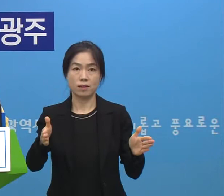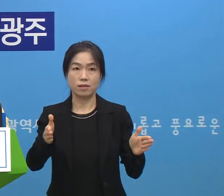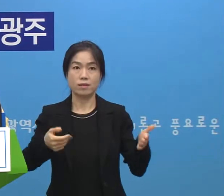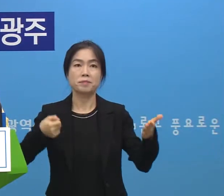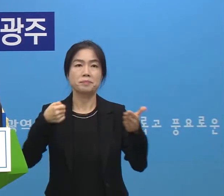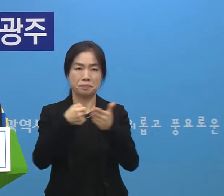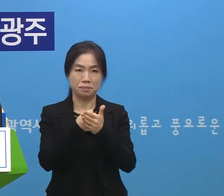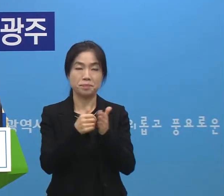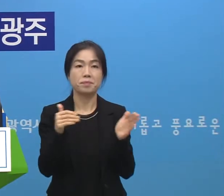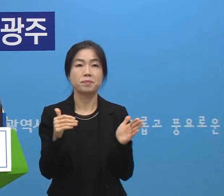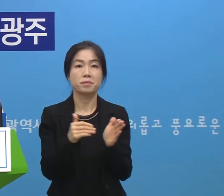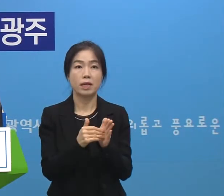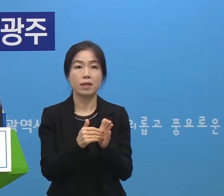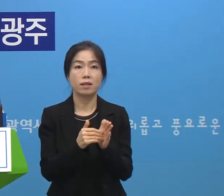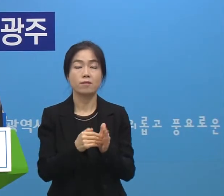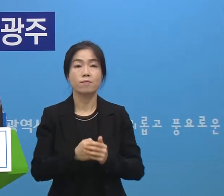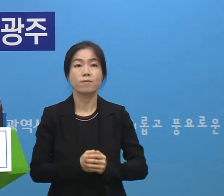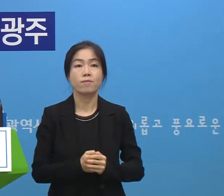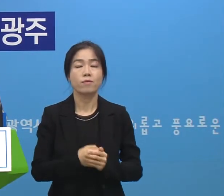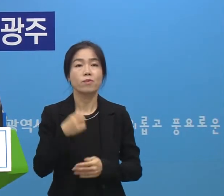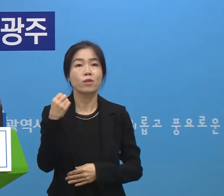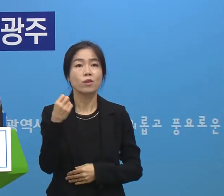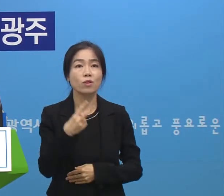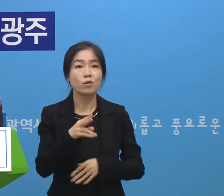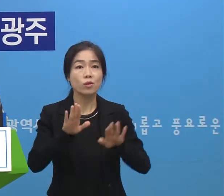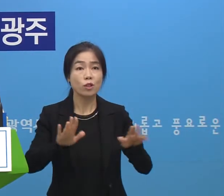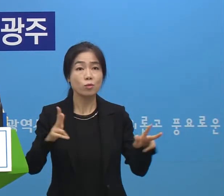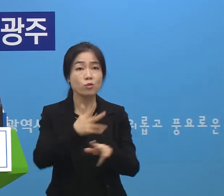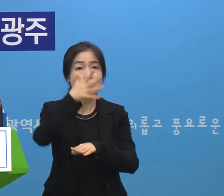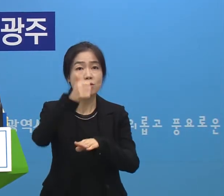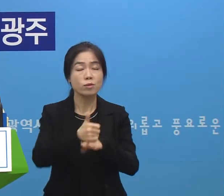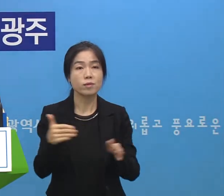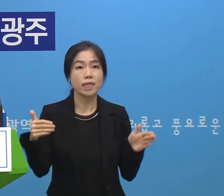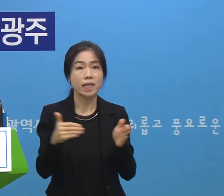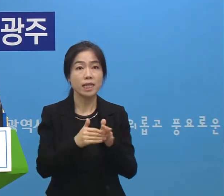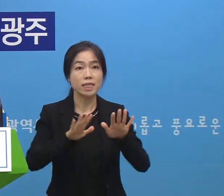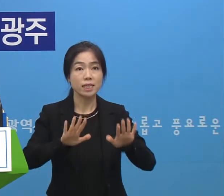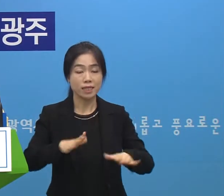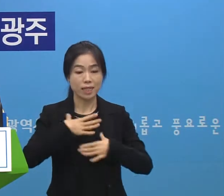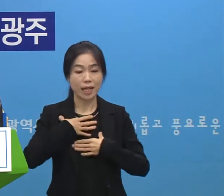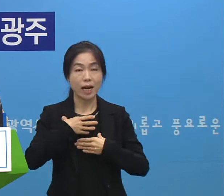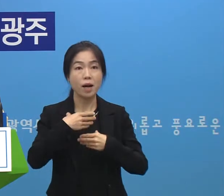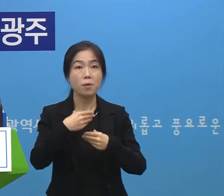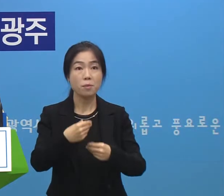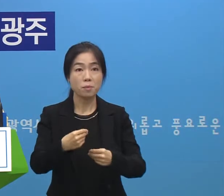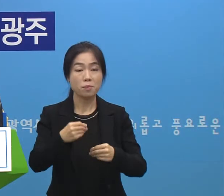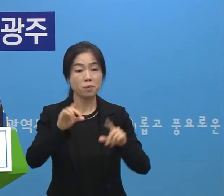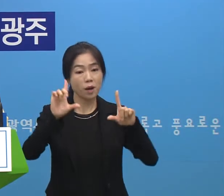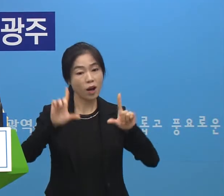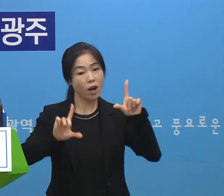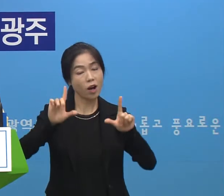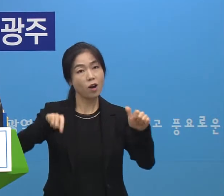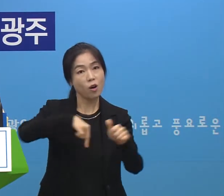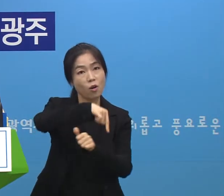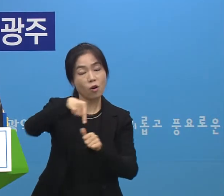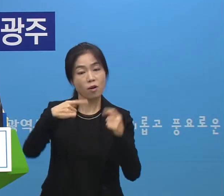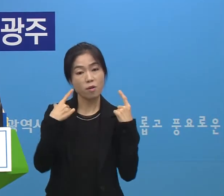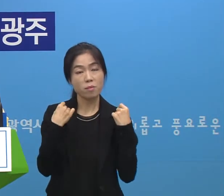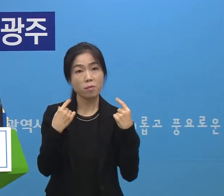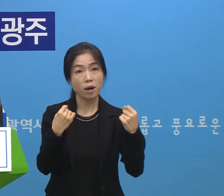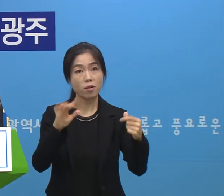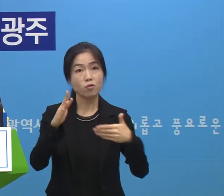결정했습니다 또한 이번 주말까지 현재 안정된 상황이 유지될 경우